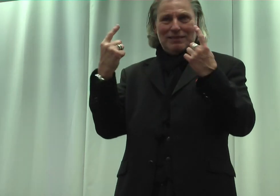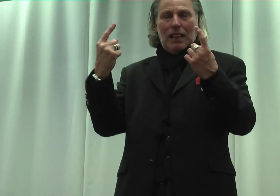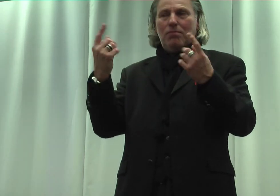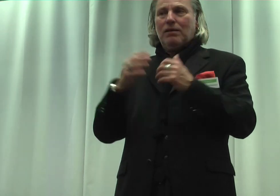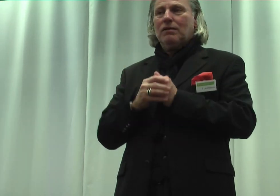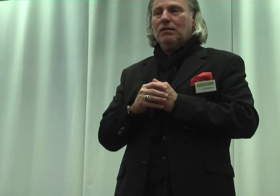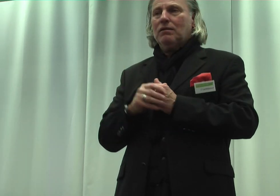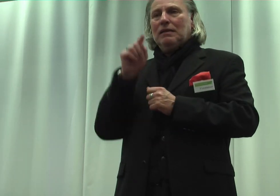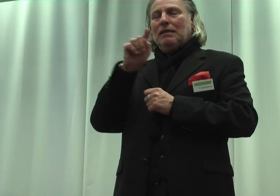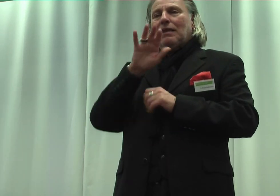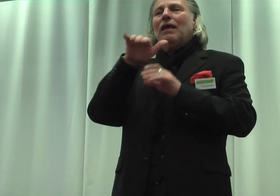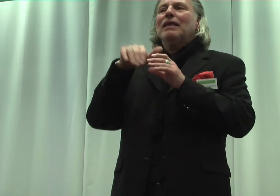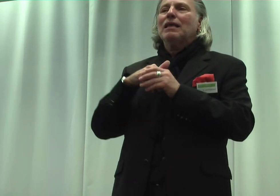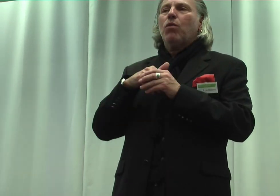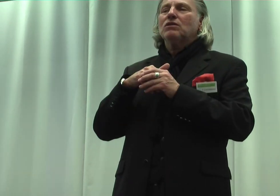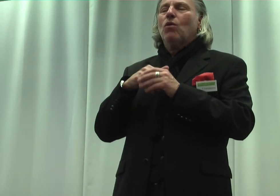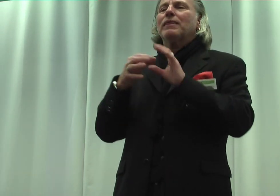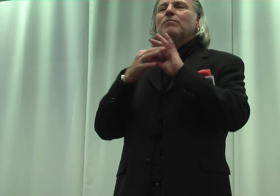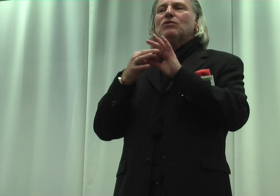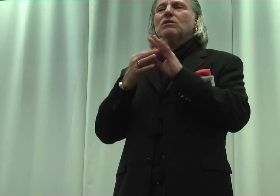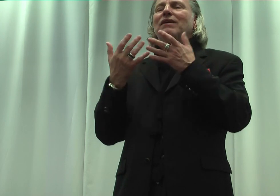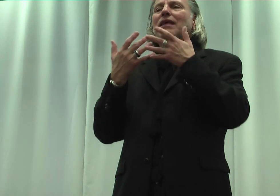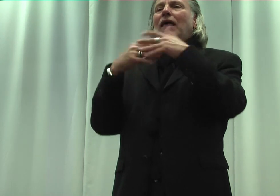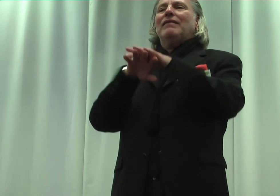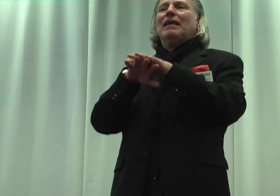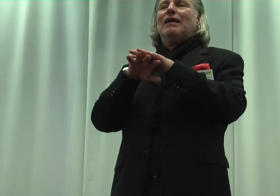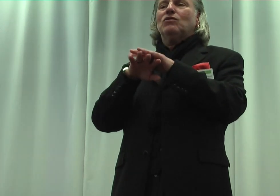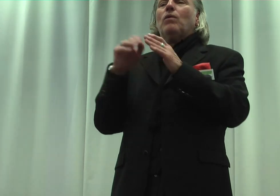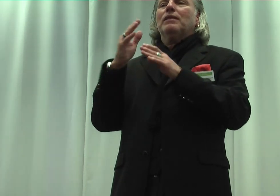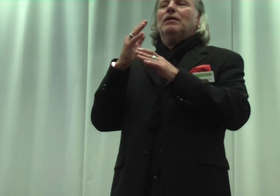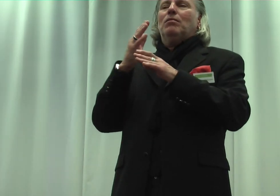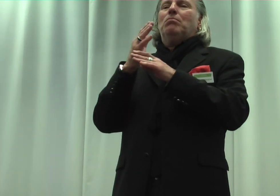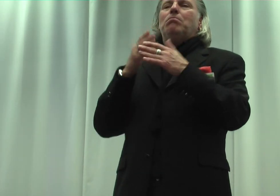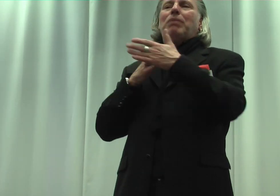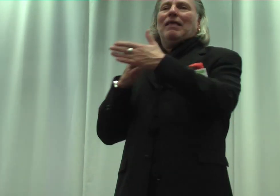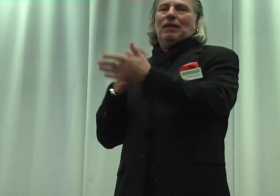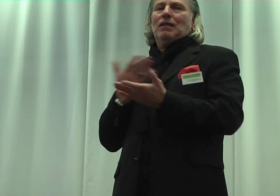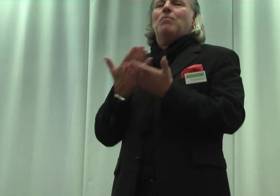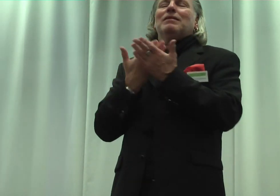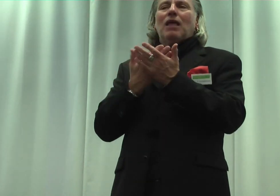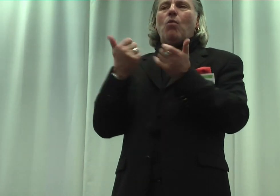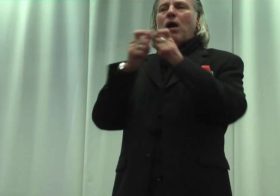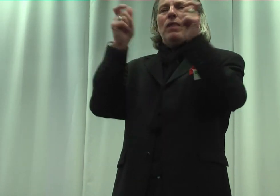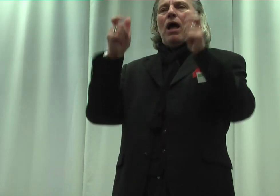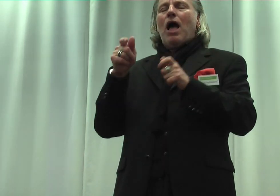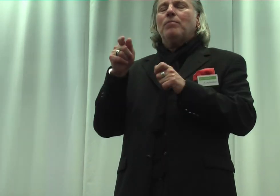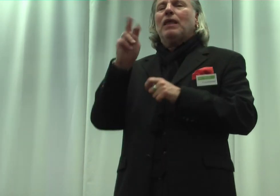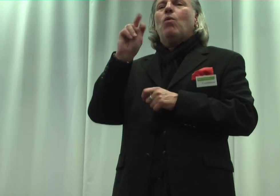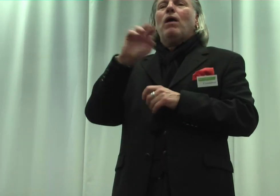Inklusion bzw. Integration behindert haben. Deswegen ist auch in der Rahmen der aktuellen Behinderungskonvention